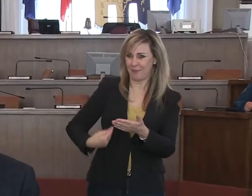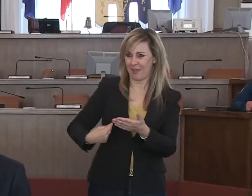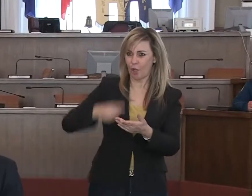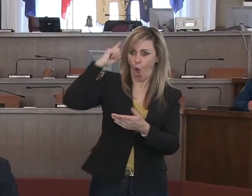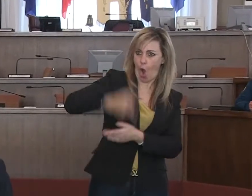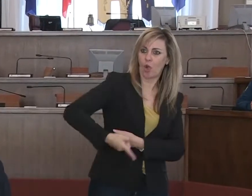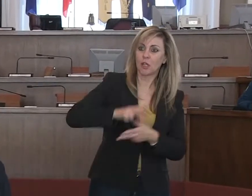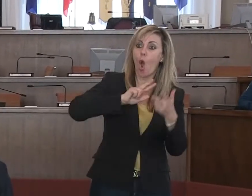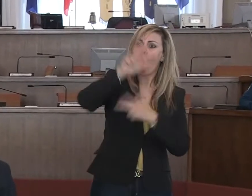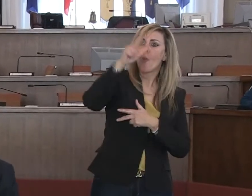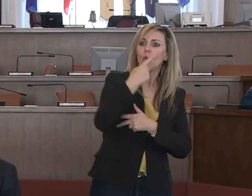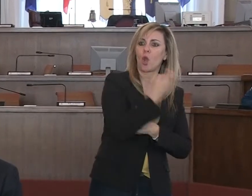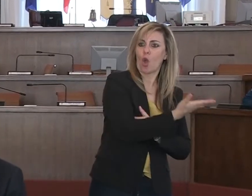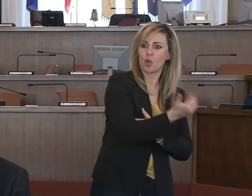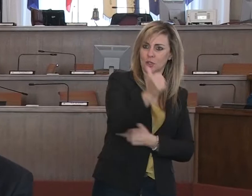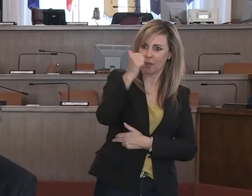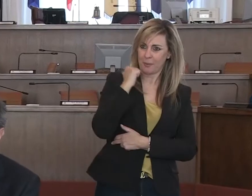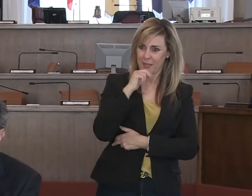tutti i comuni contemplati.